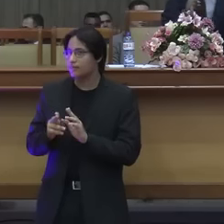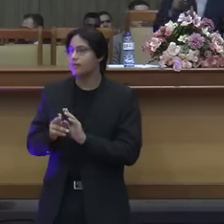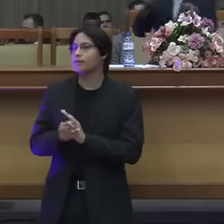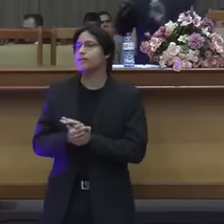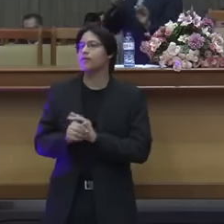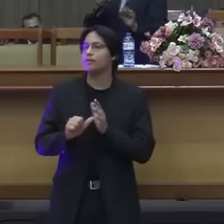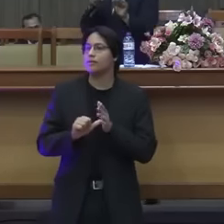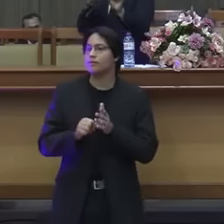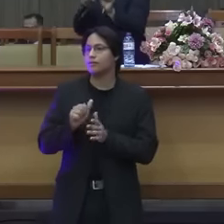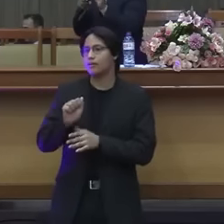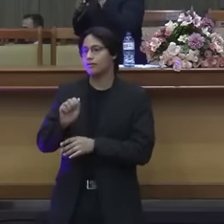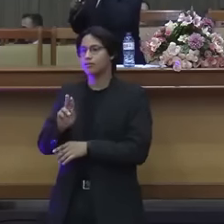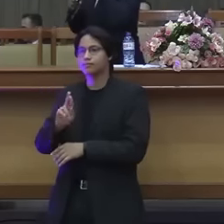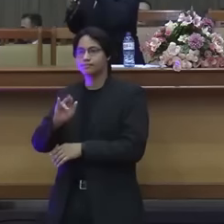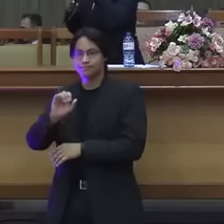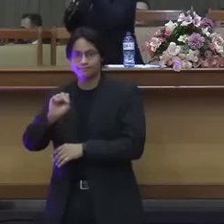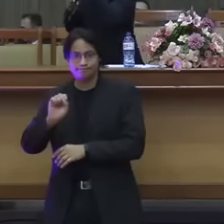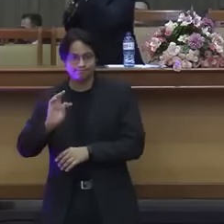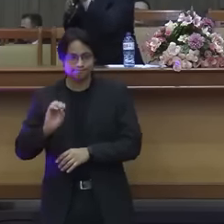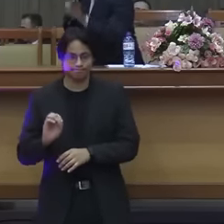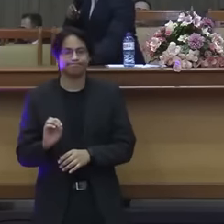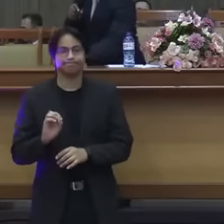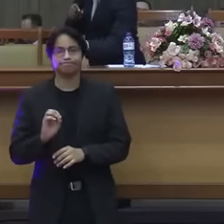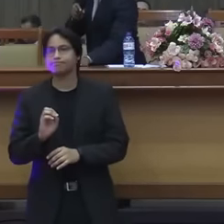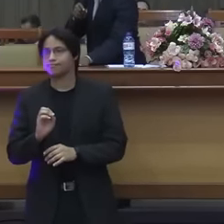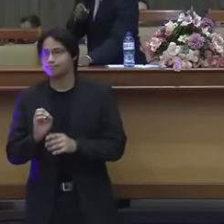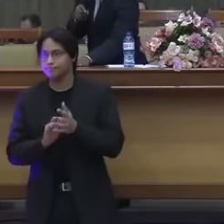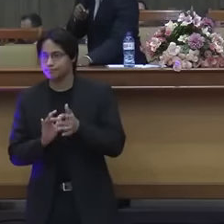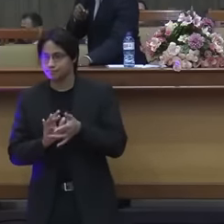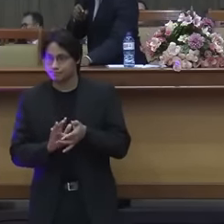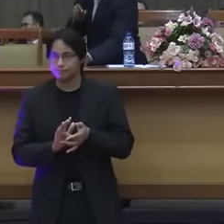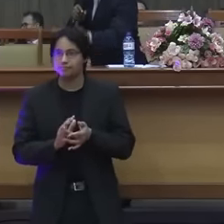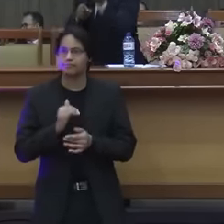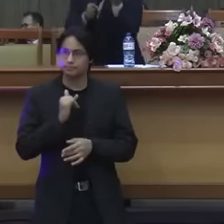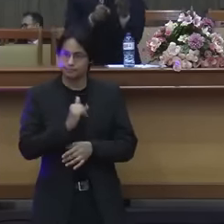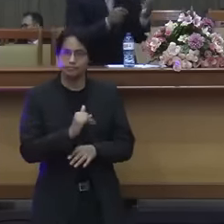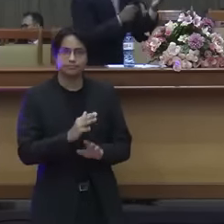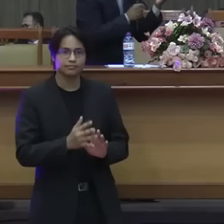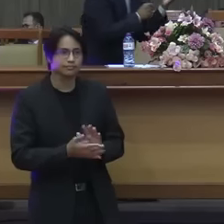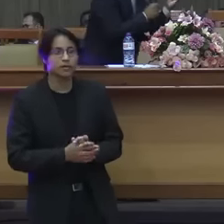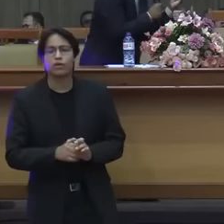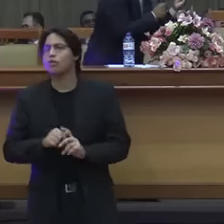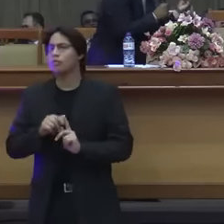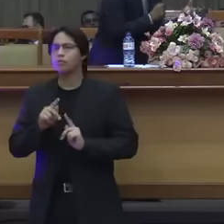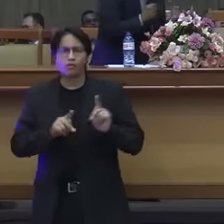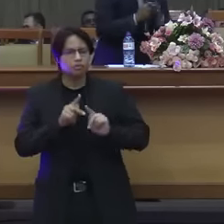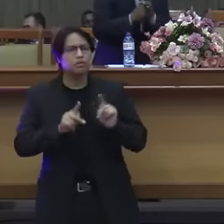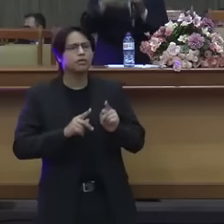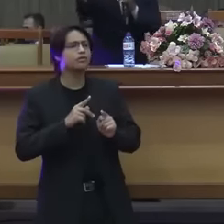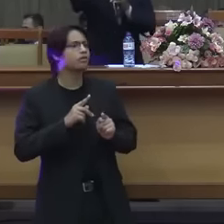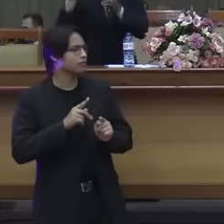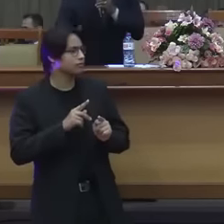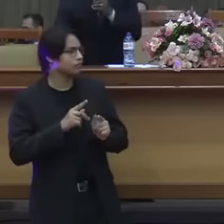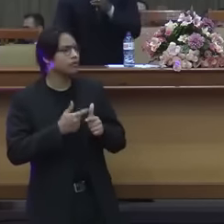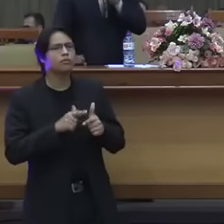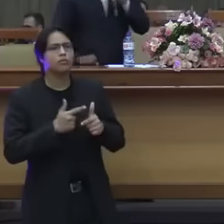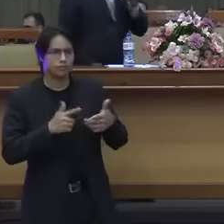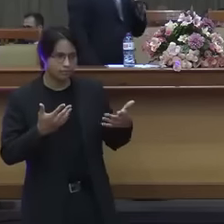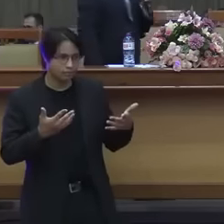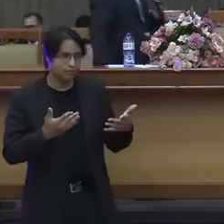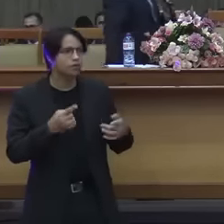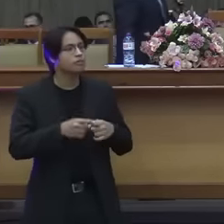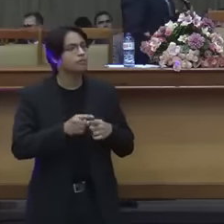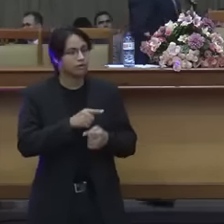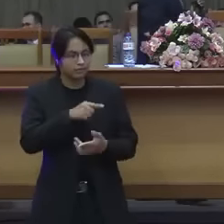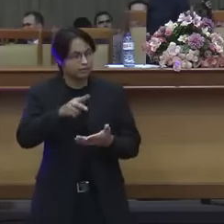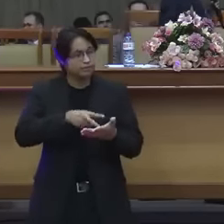ele diz assim olha não tem deslido sabe qual é o problema do povo? é que o povo não não lê vocês não leem meus irmãos